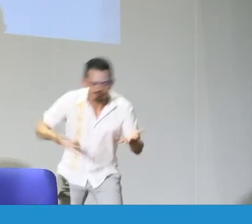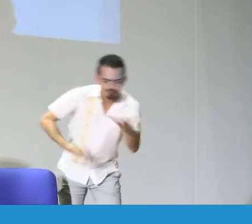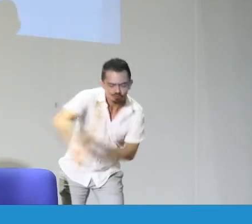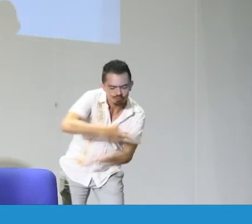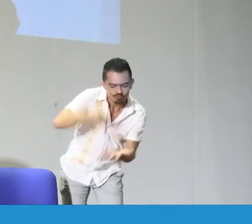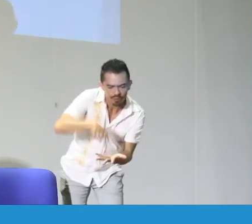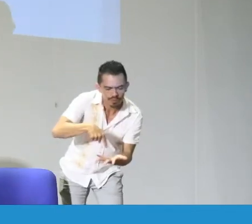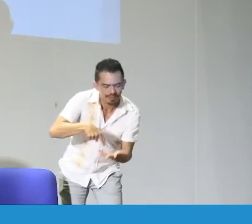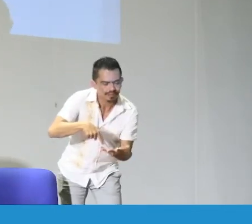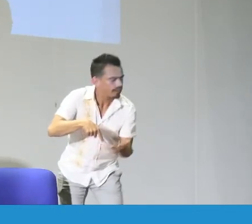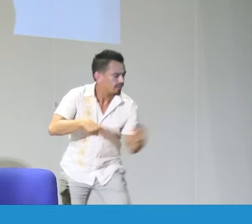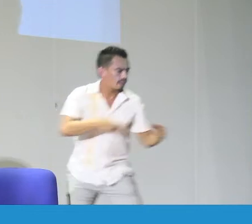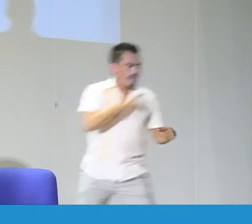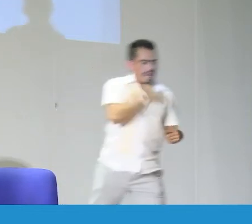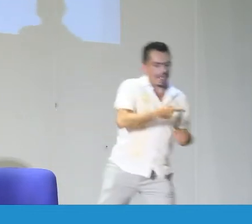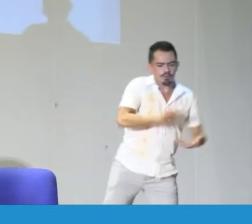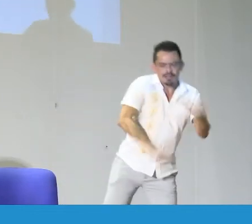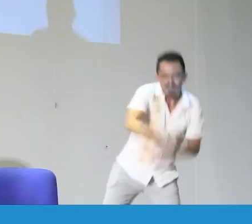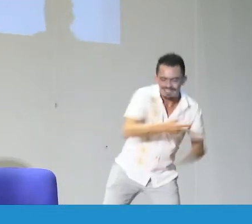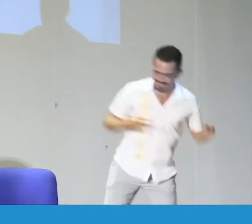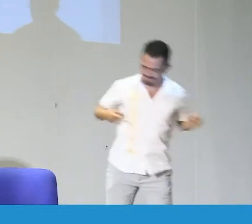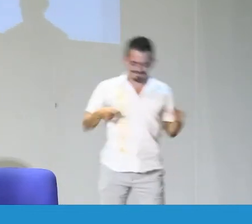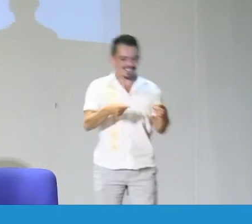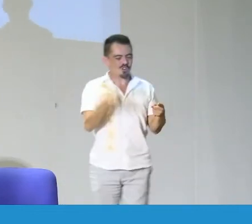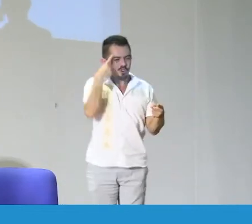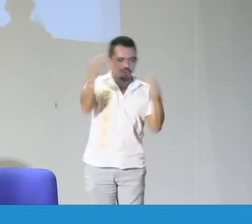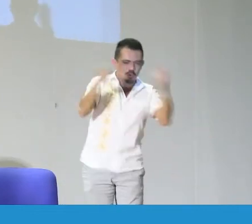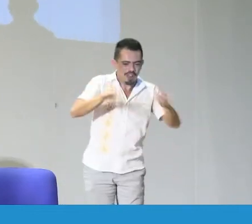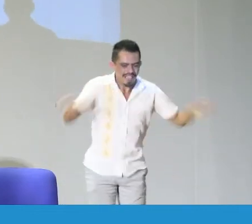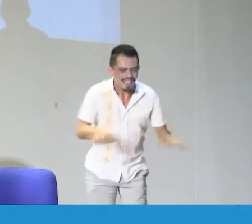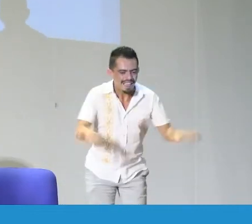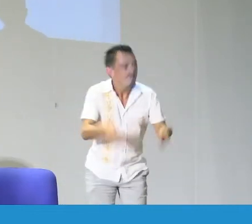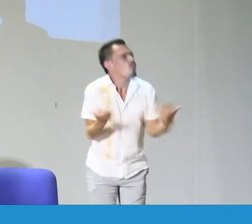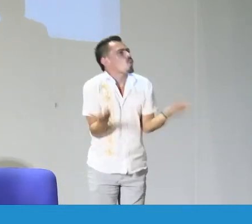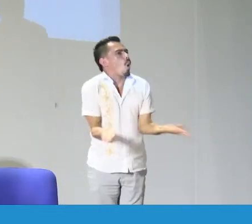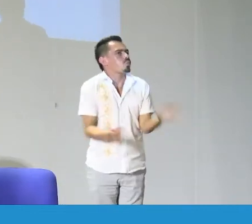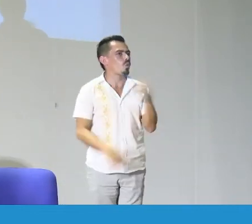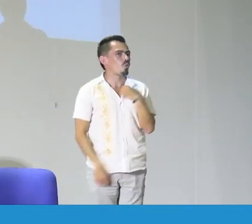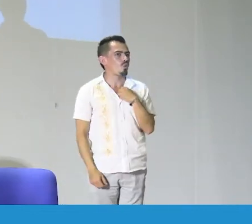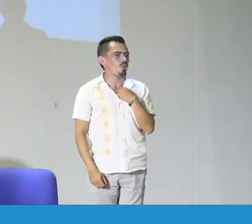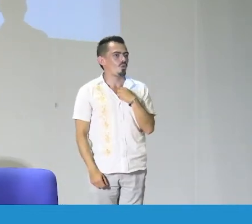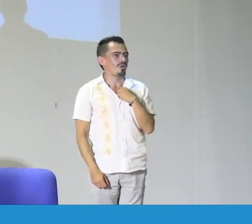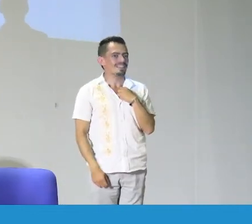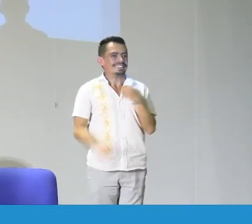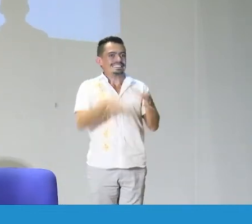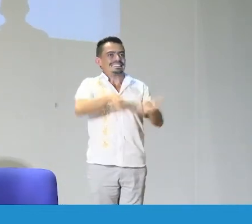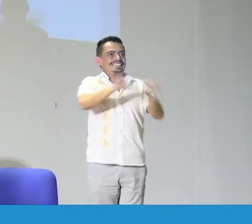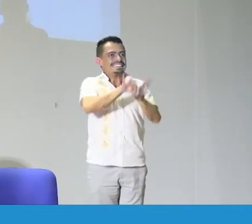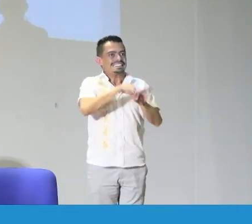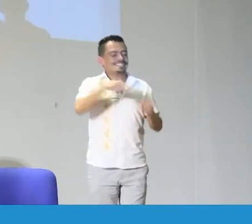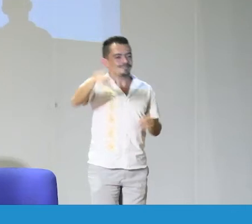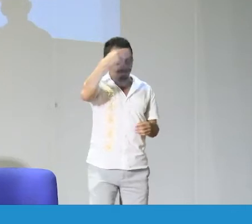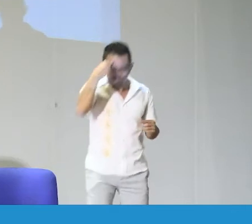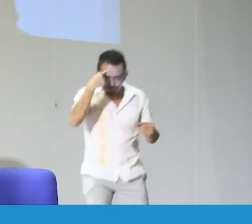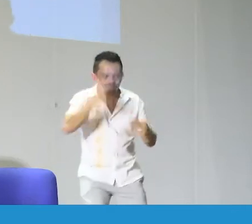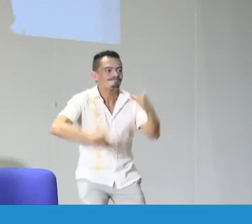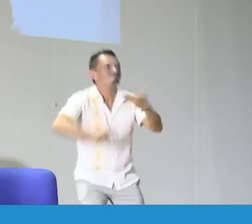interconectados. Entonces, a la vez que se enseña la lengua, van elementos culturales de forma paralela. Entonces, la pregunta es, ¿qué